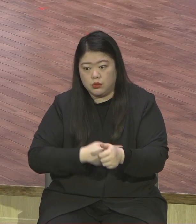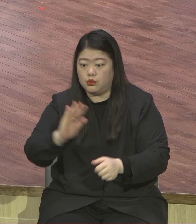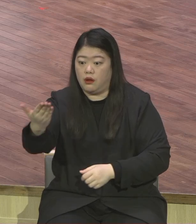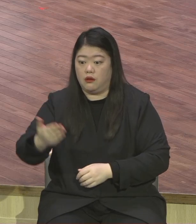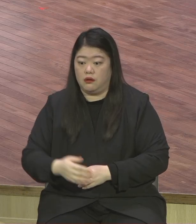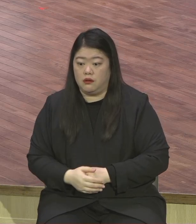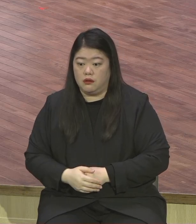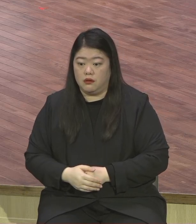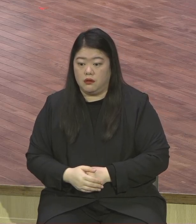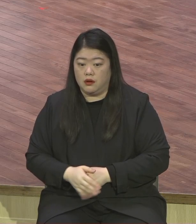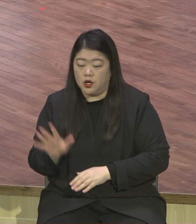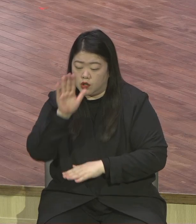살려내